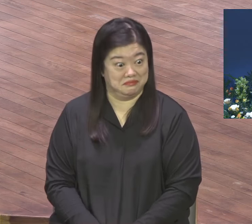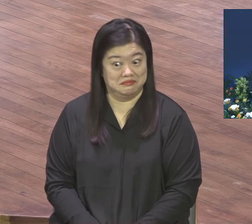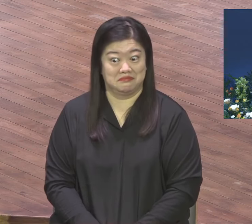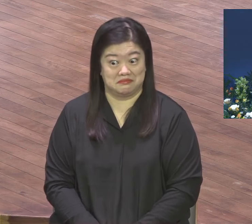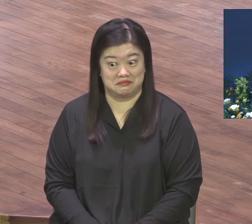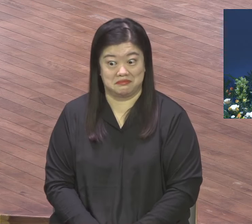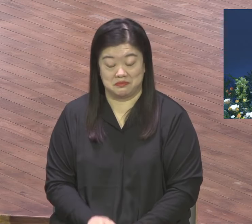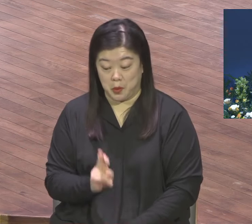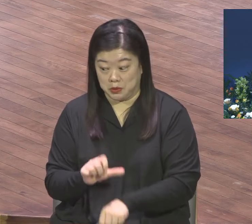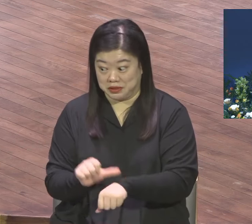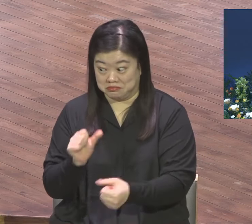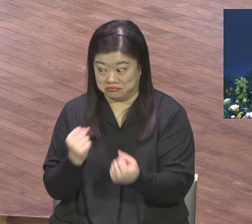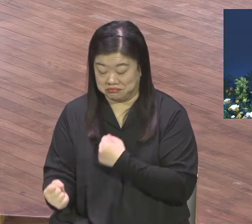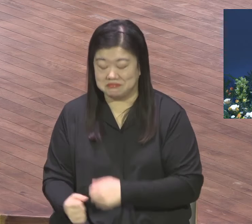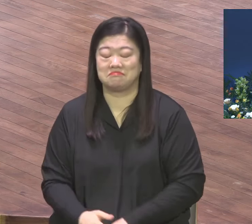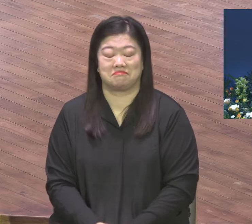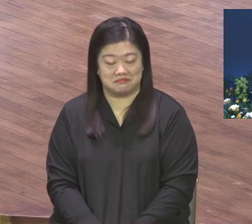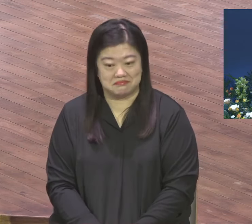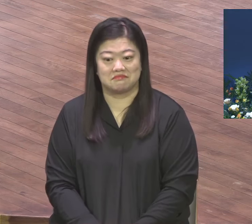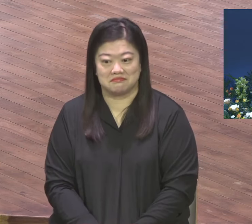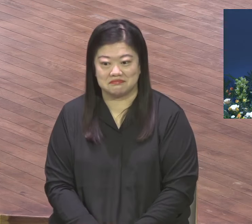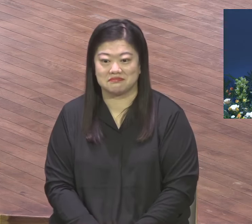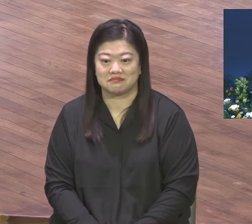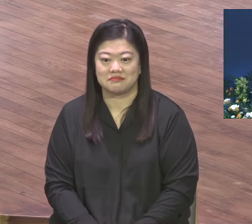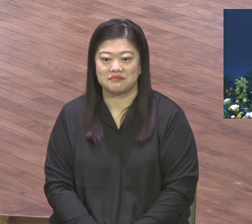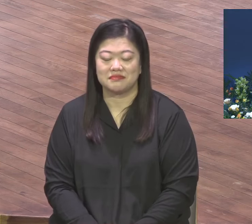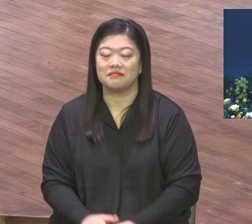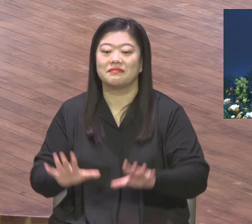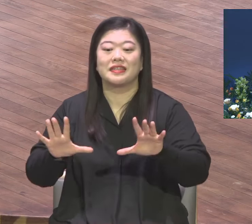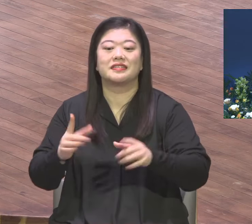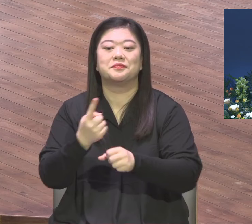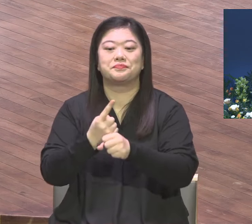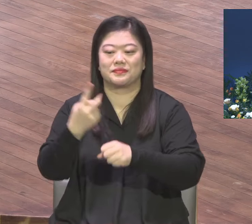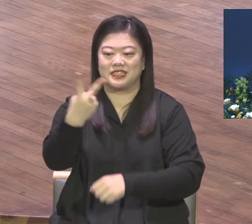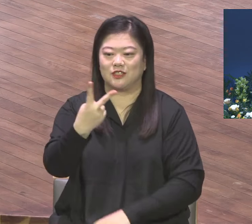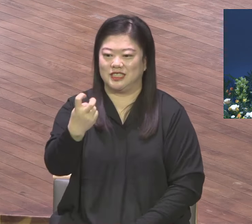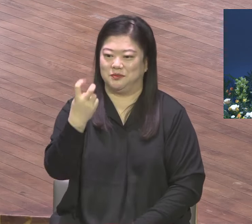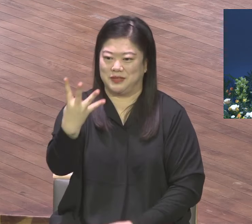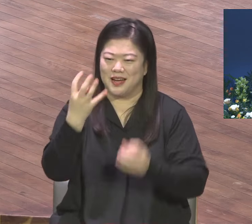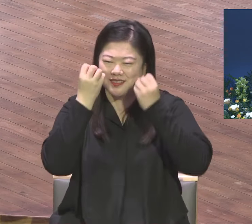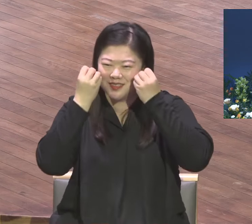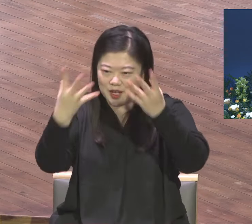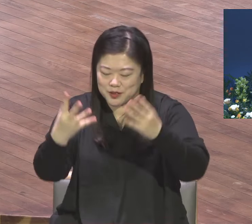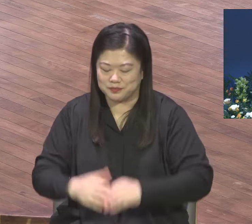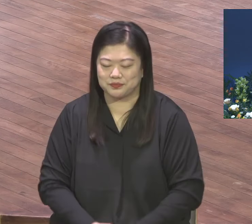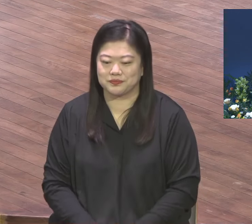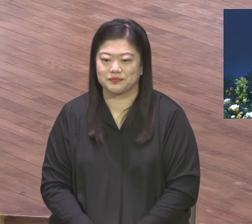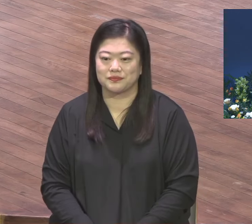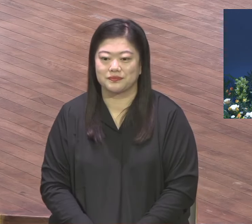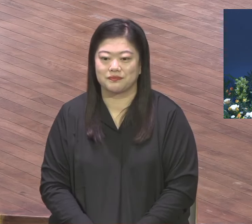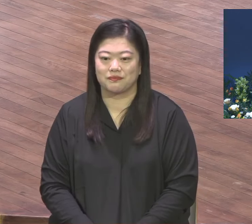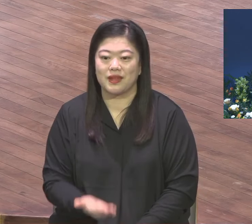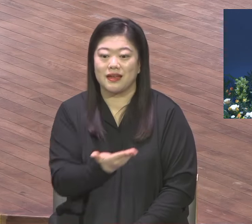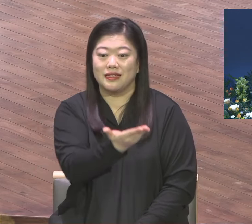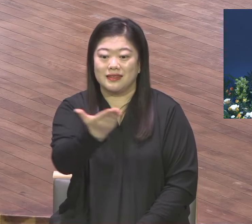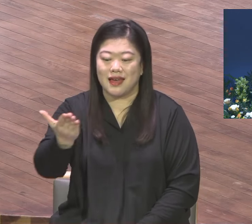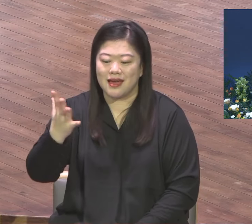너 장막털을 넓히라. 2024년 1년 내내